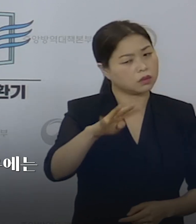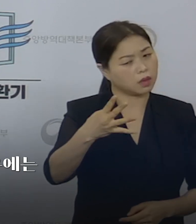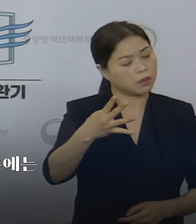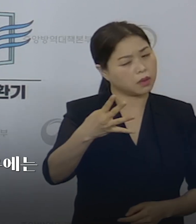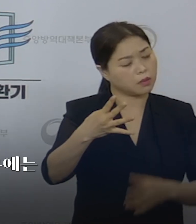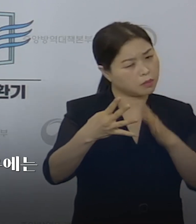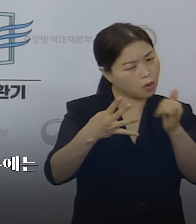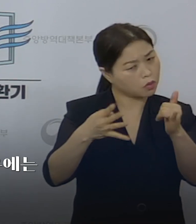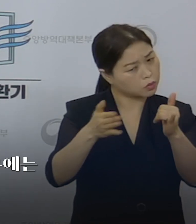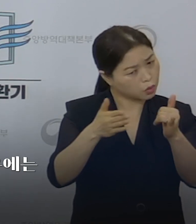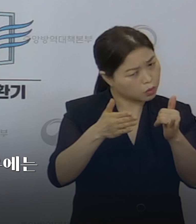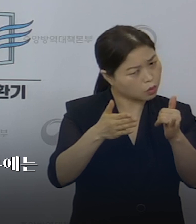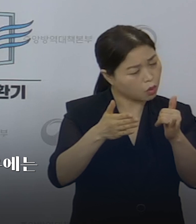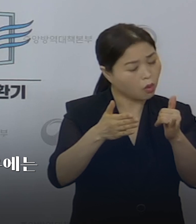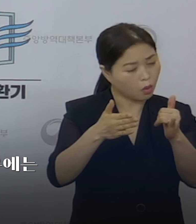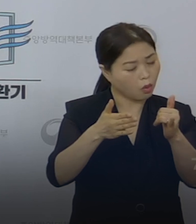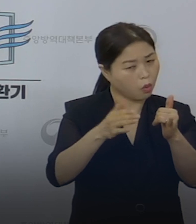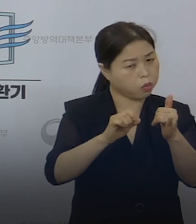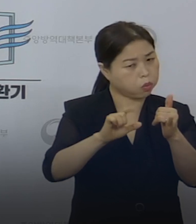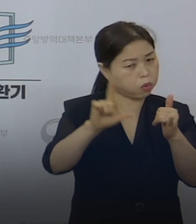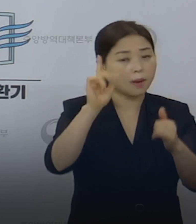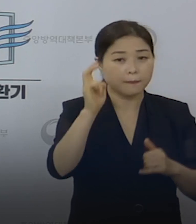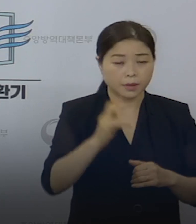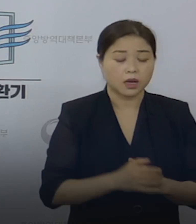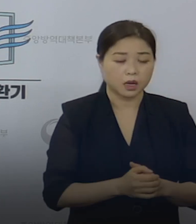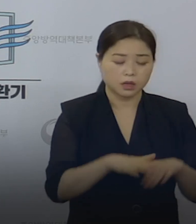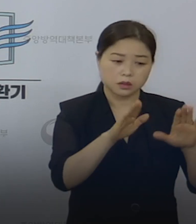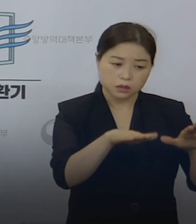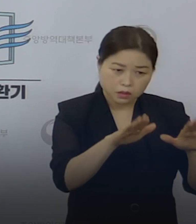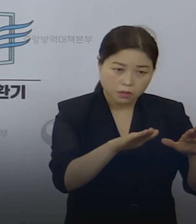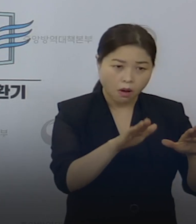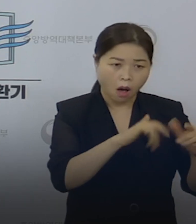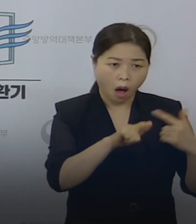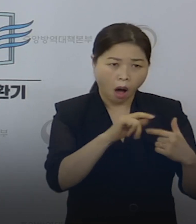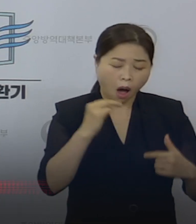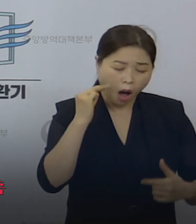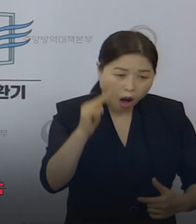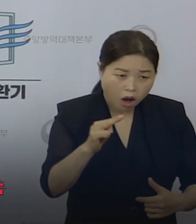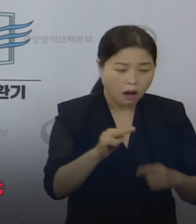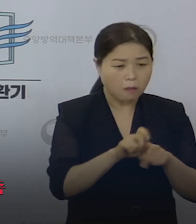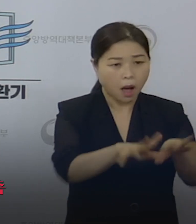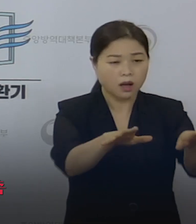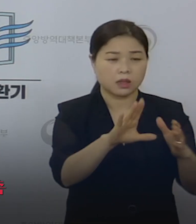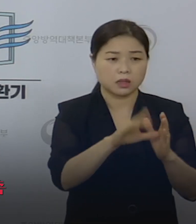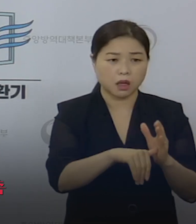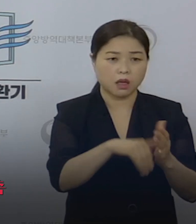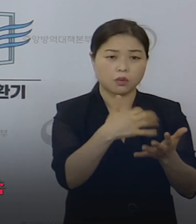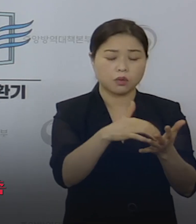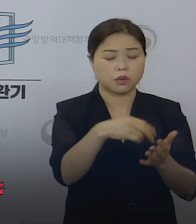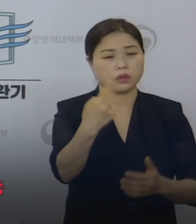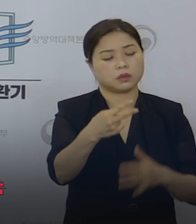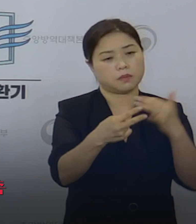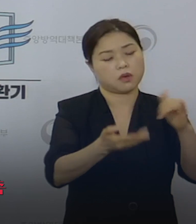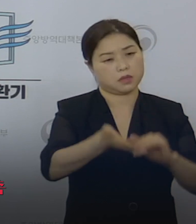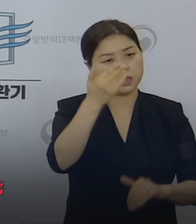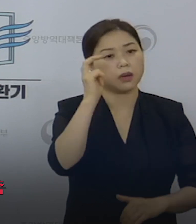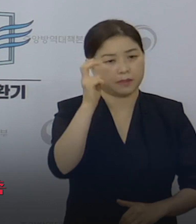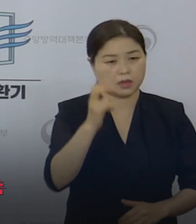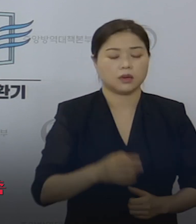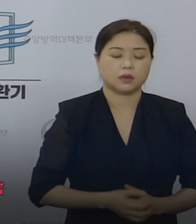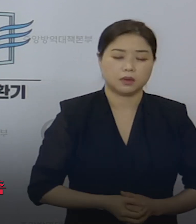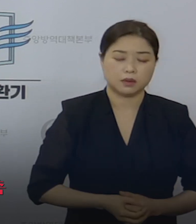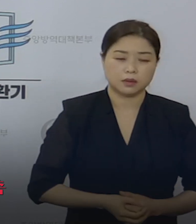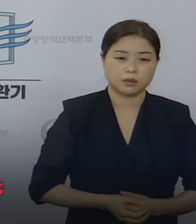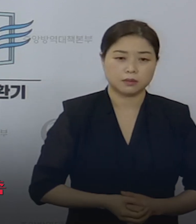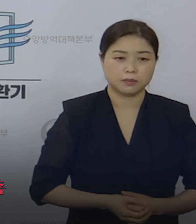정도의 수준에 도달할 수 있으며 현 상황이 악화될 경우에는 2천여 명이 넘을 걸로 예측을 하고